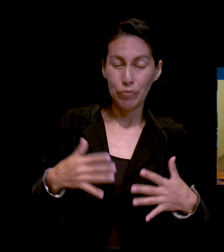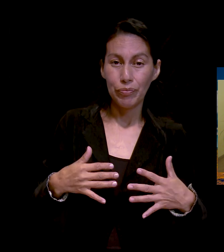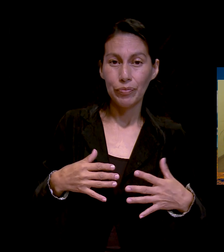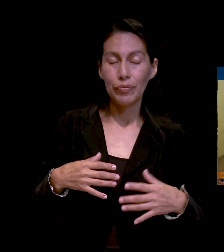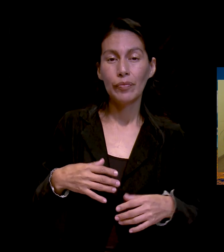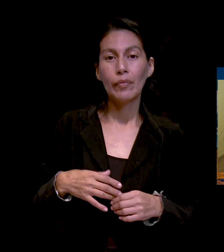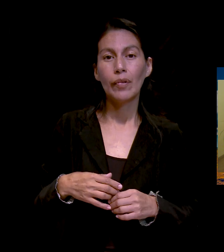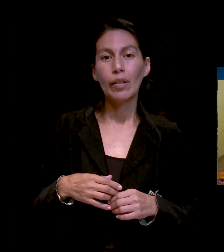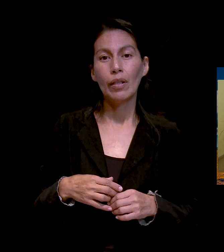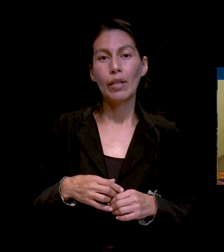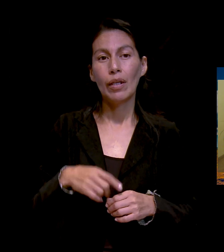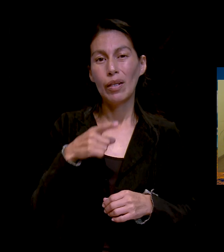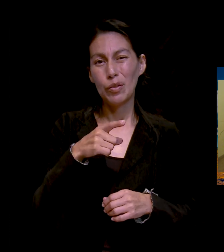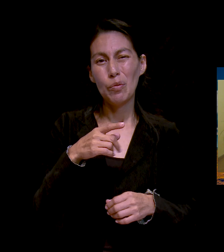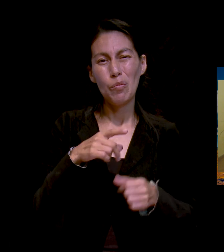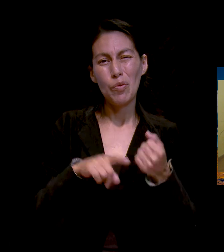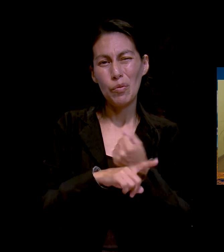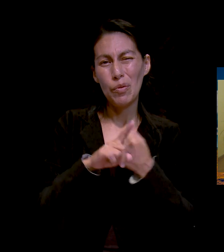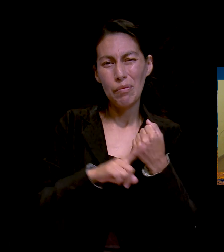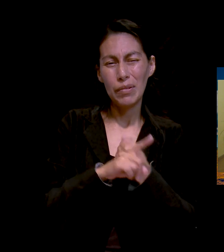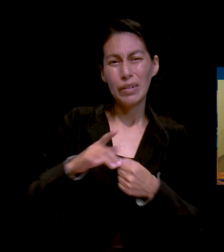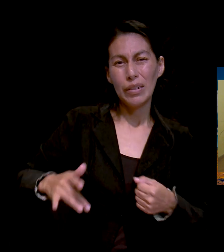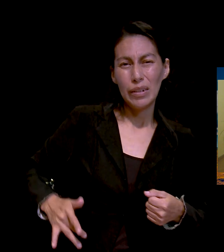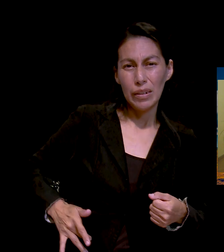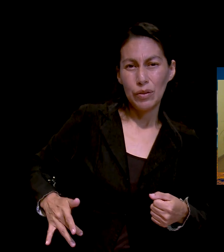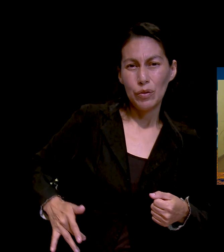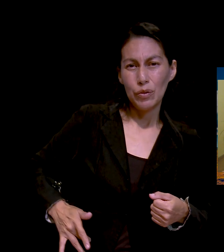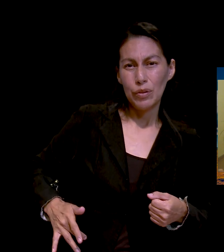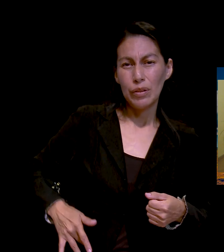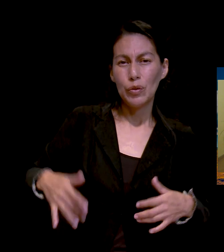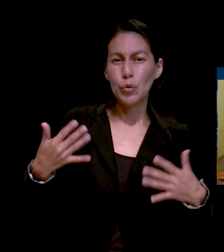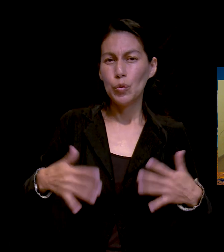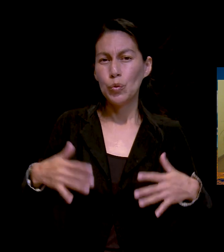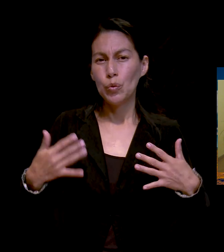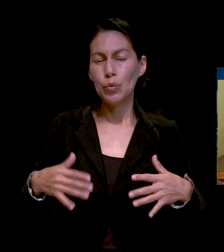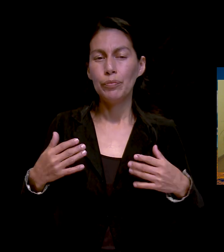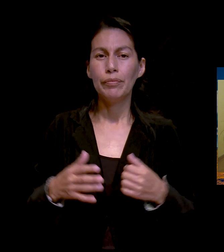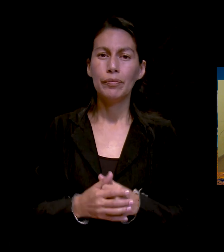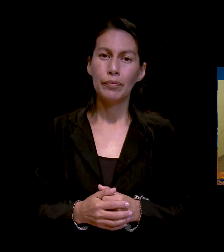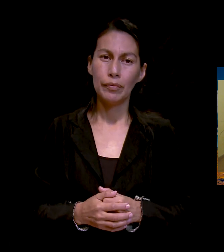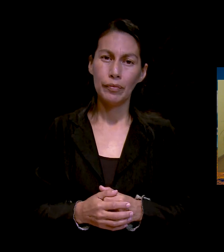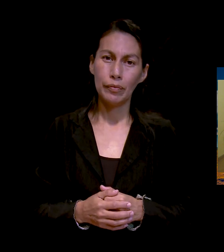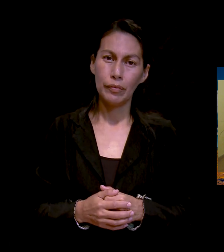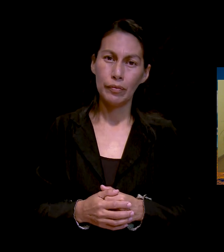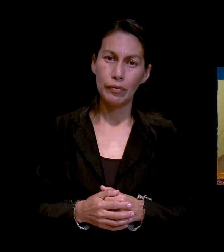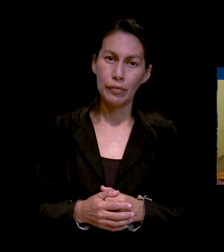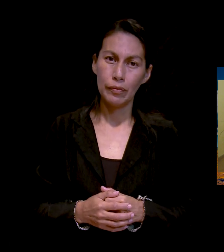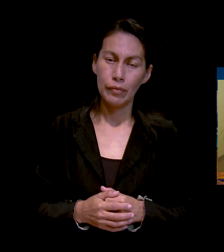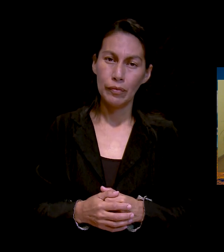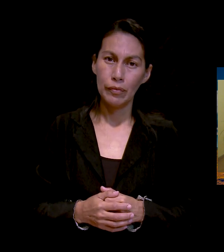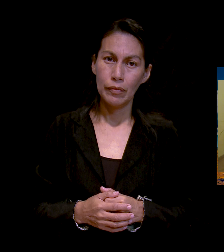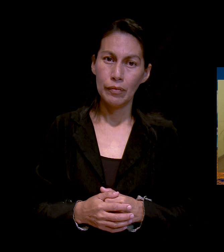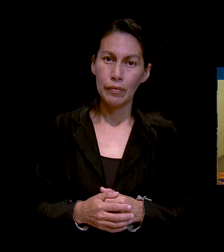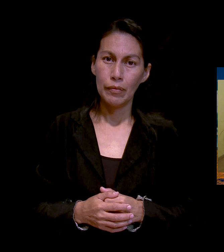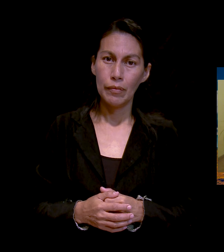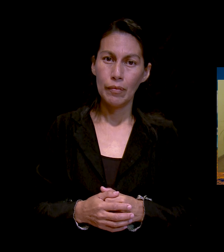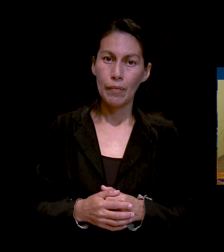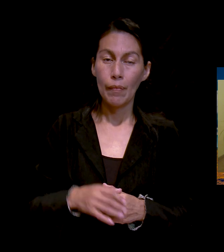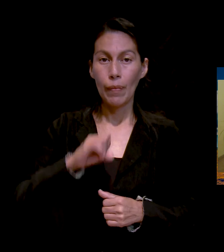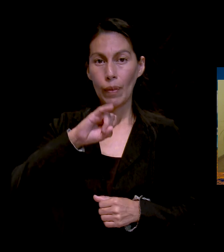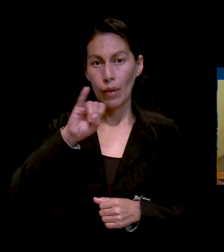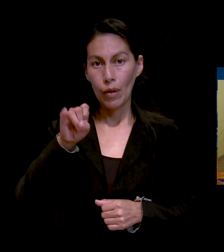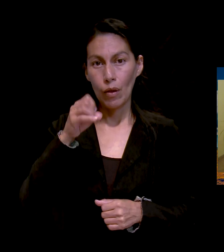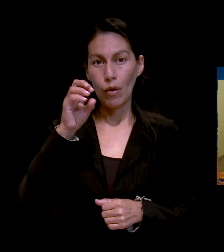riñones. Y ya, digámoslo así, José Alegría está en